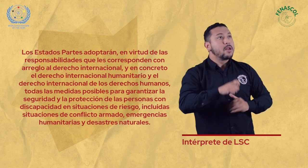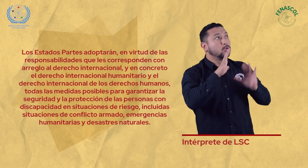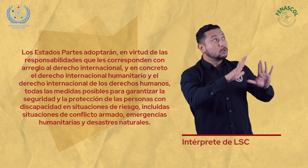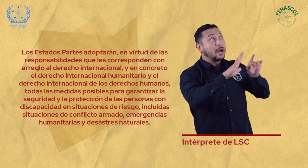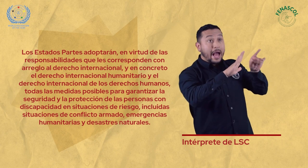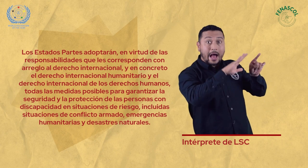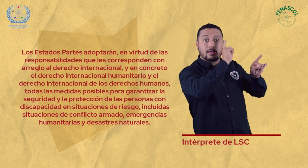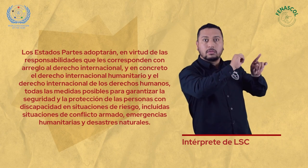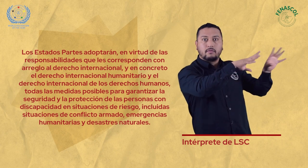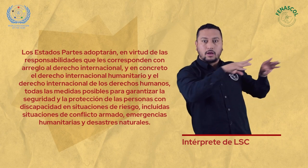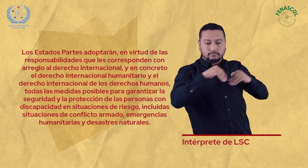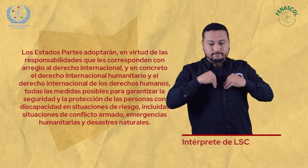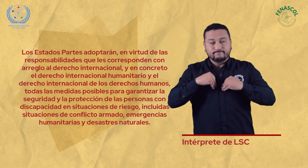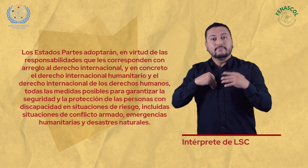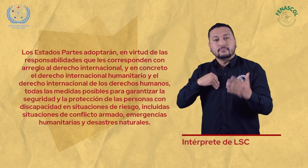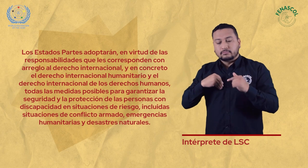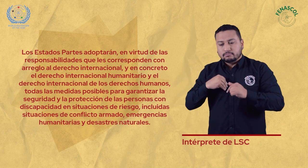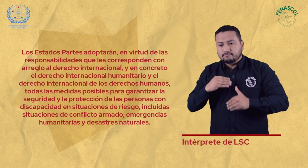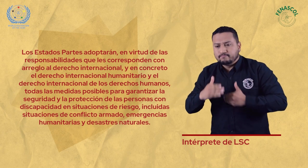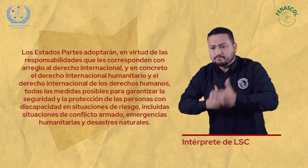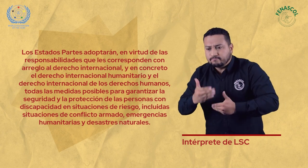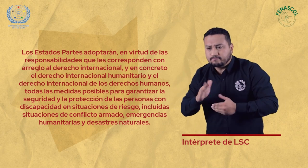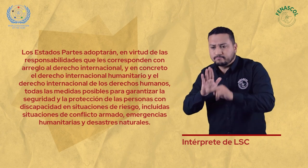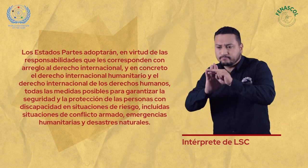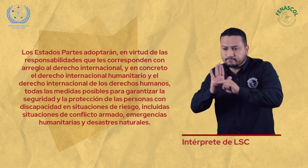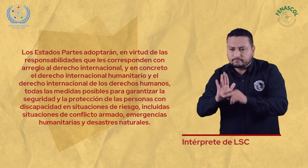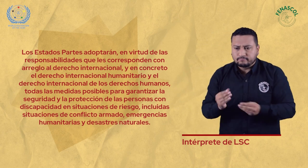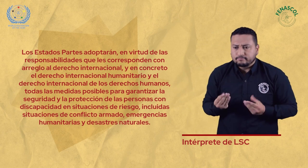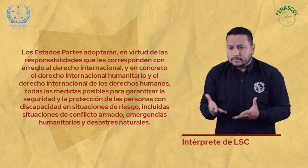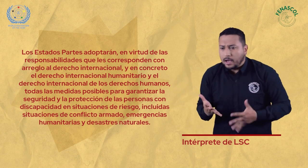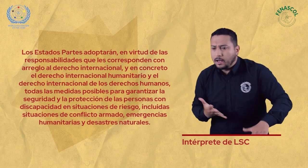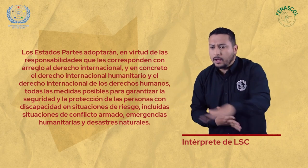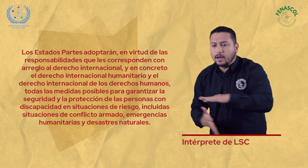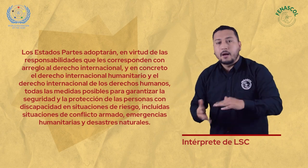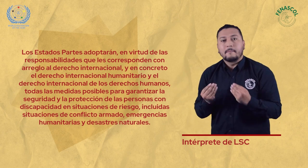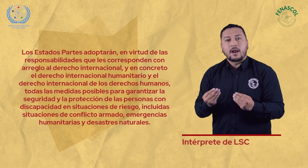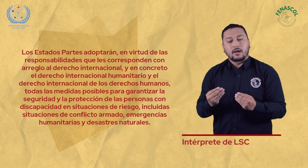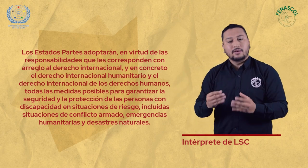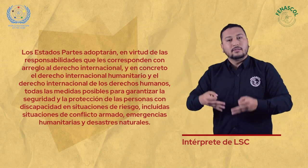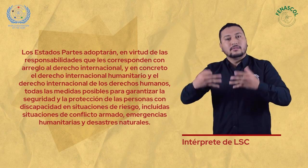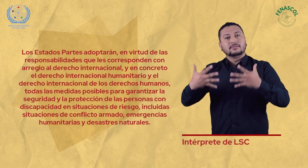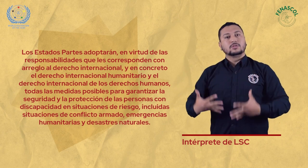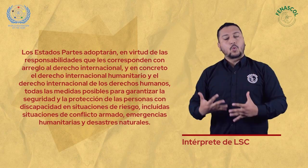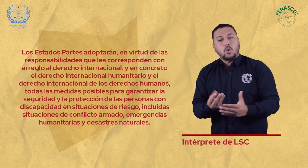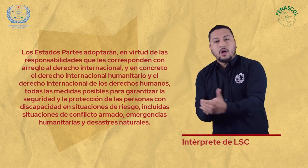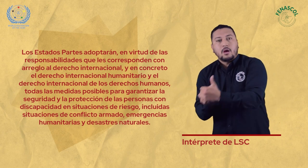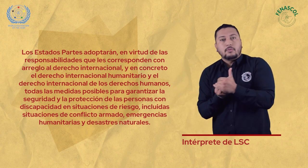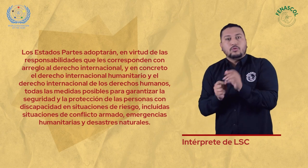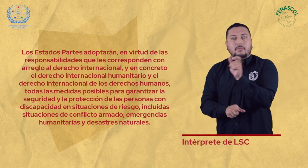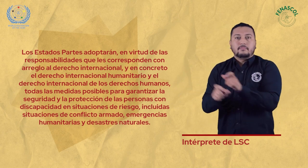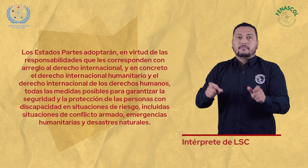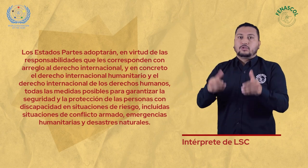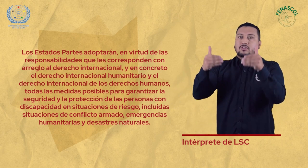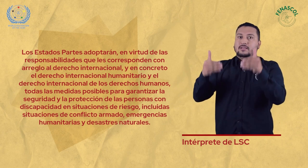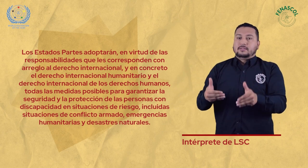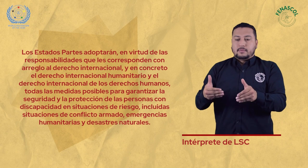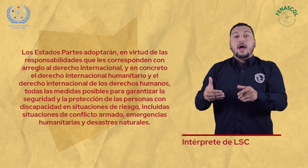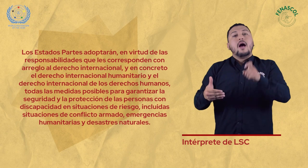los derechos humanos todas las medidas posibles para garantizar la seguridad y protección de las personas con discapacidad